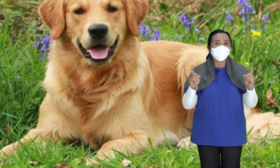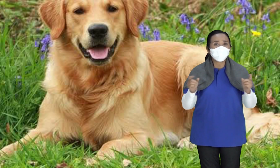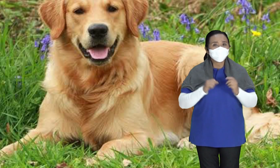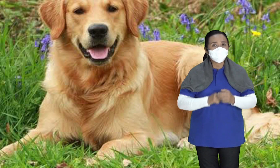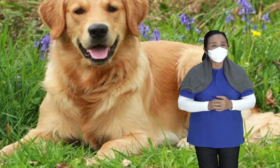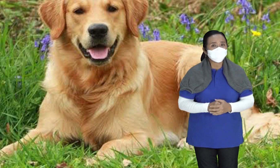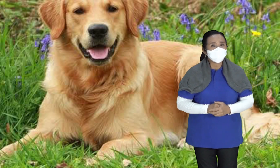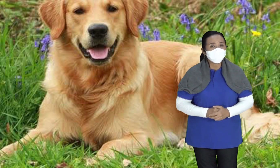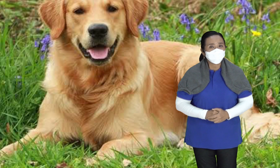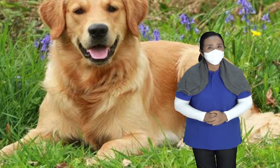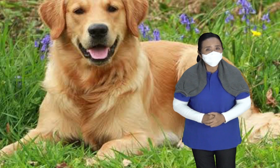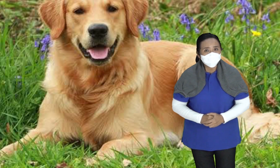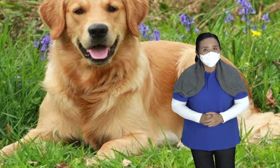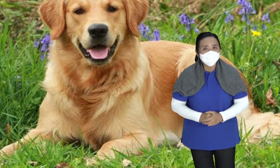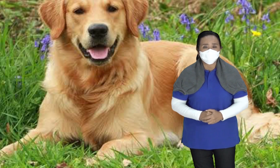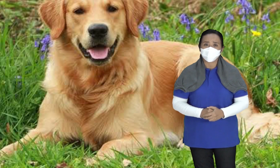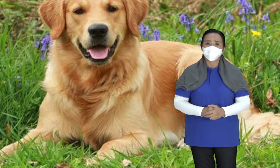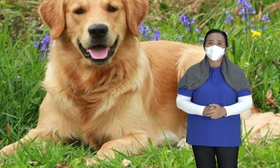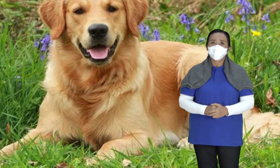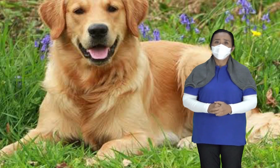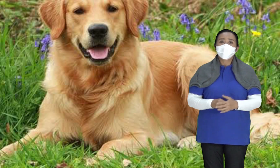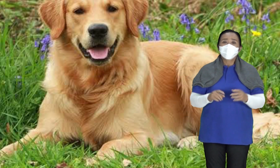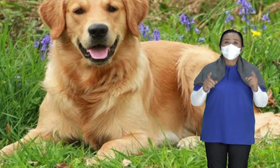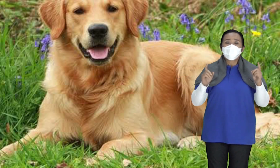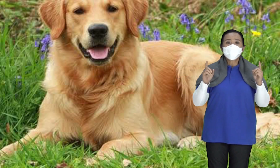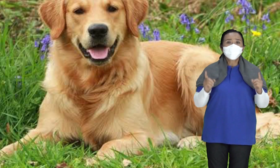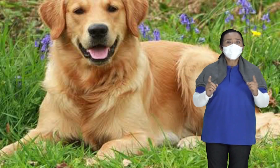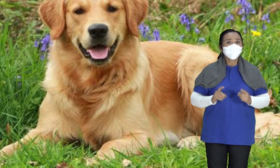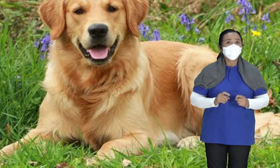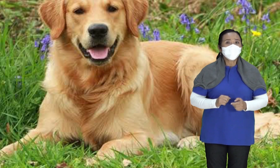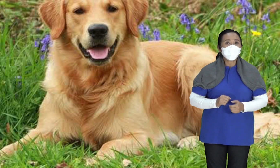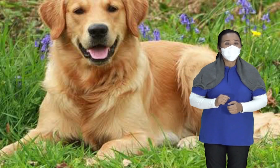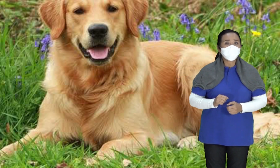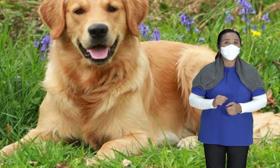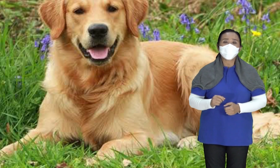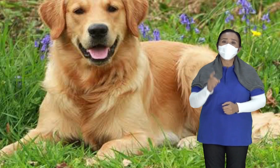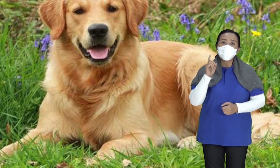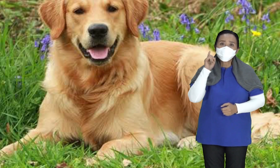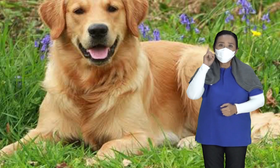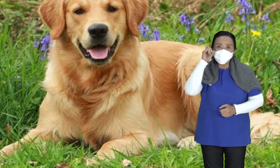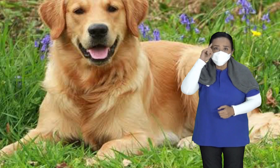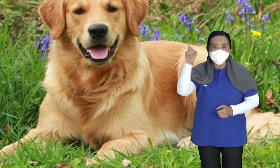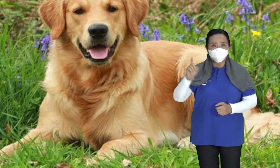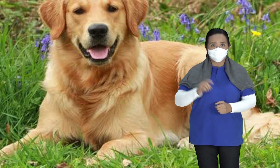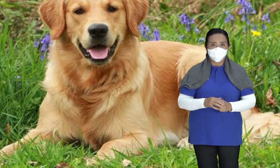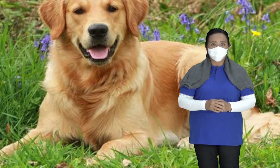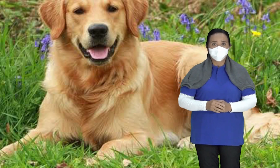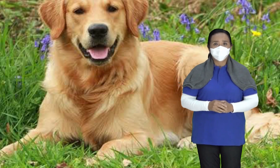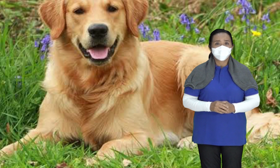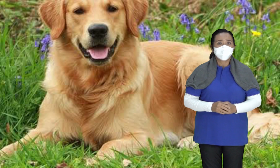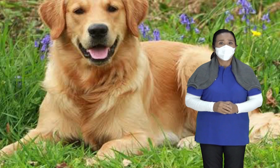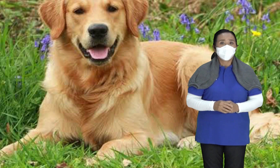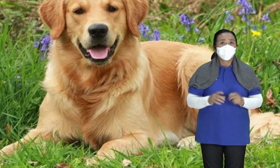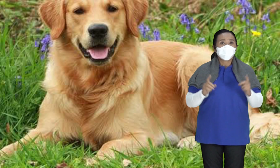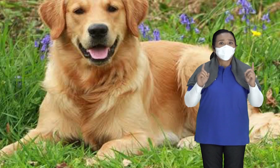menjadi sahabat yang setia bagi manusia Anjing itu adalah hewan yang cerdas